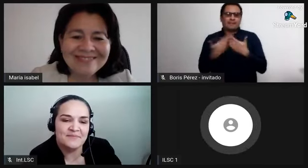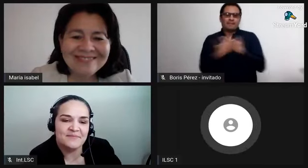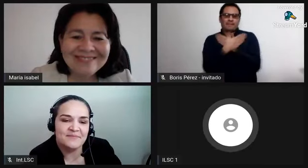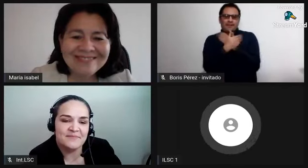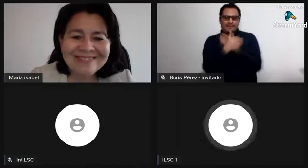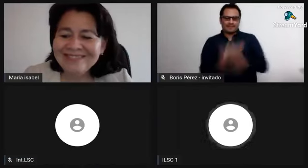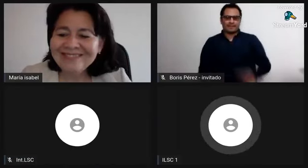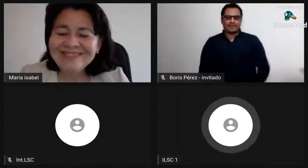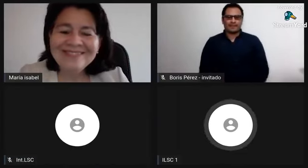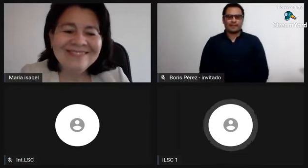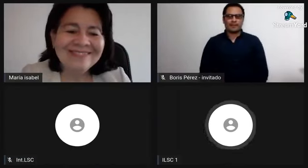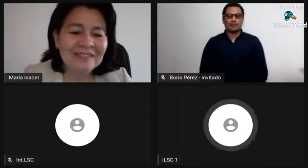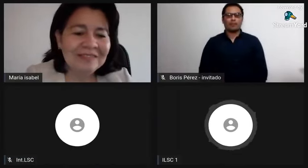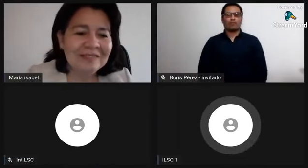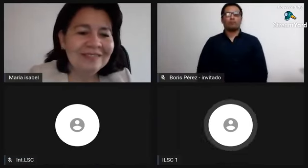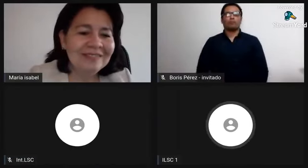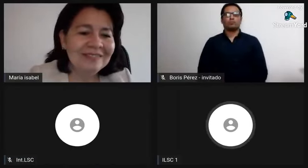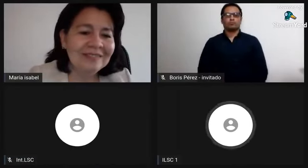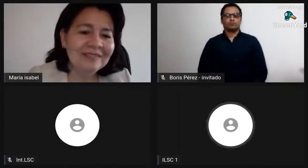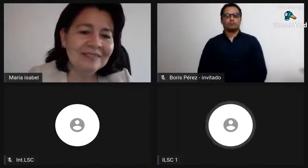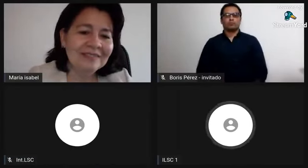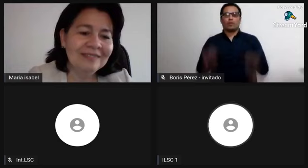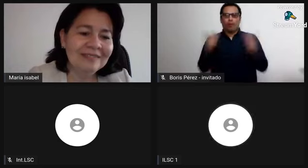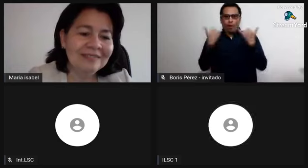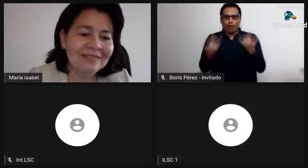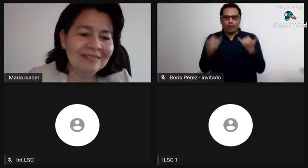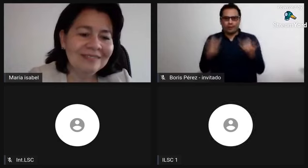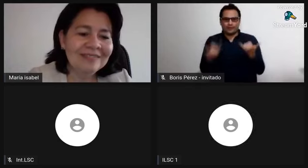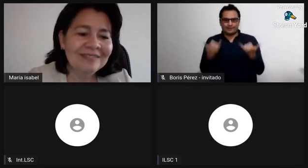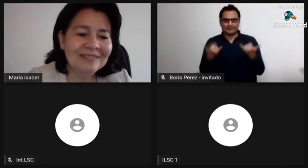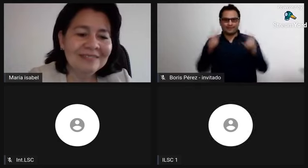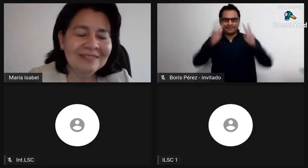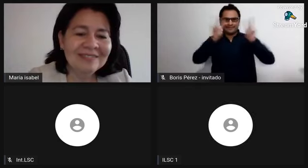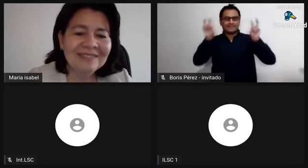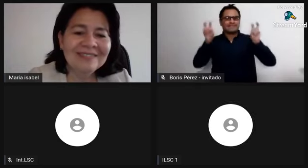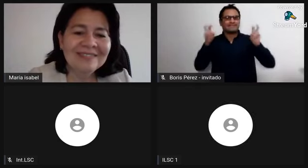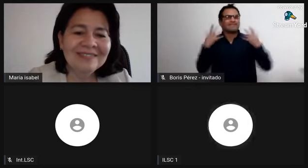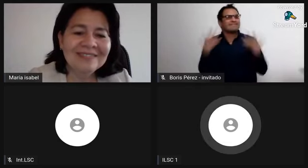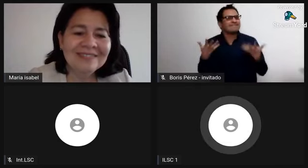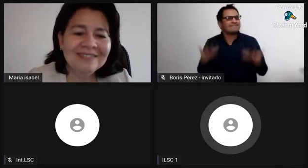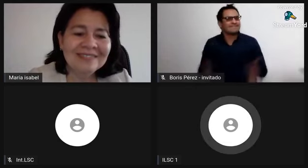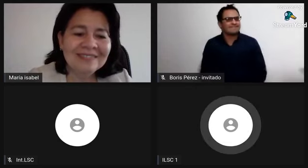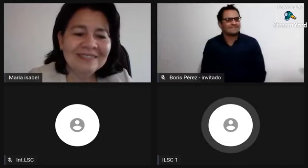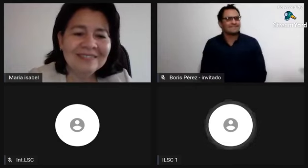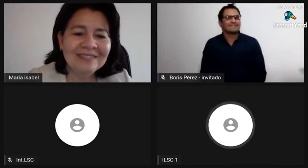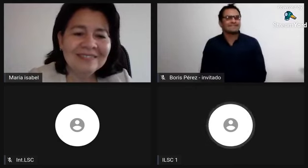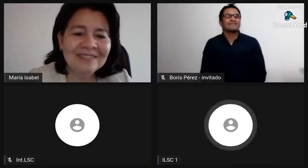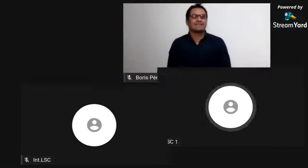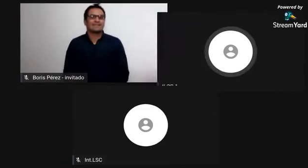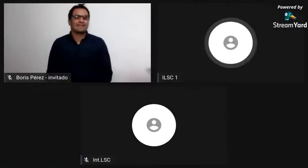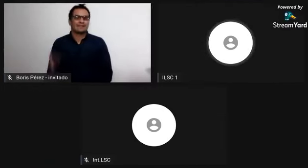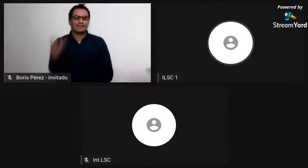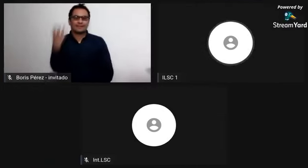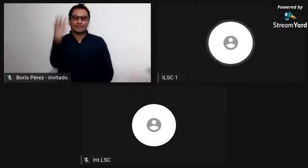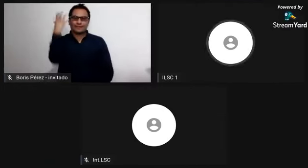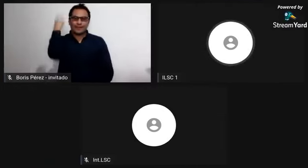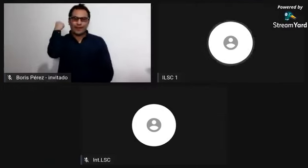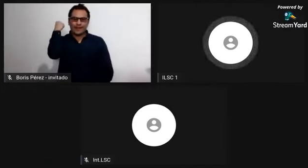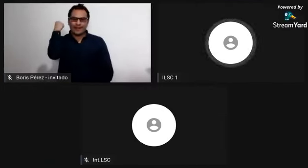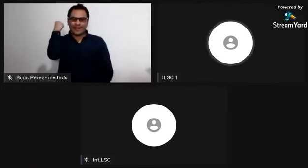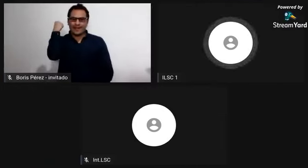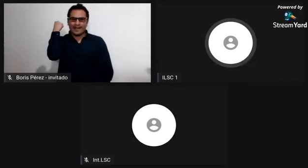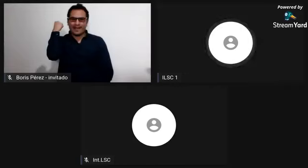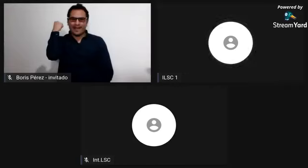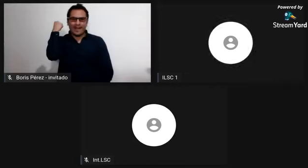excelente bueno muchísimas gracias maria isabel el día de hoy el tema que vamos a